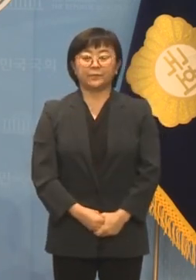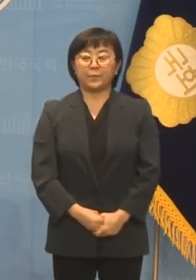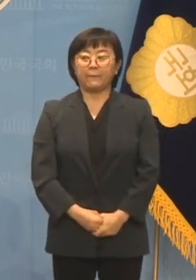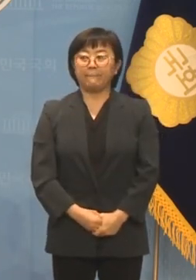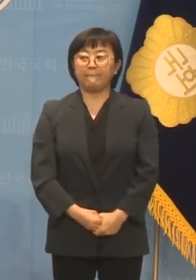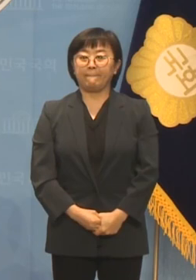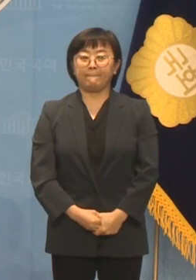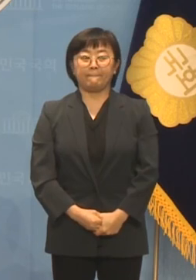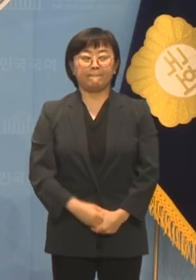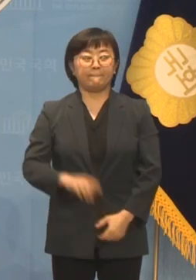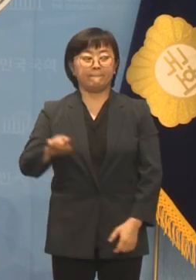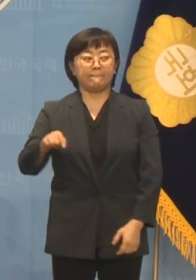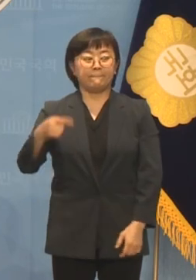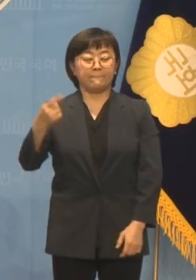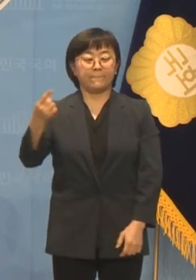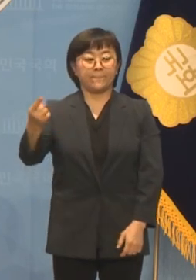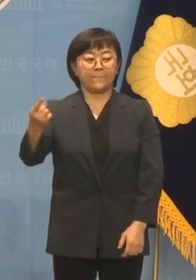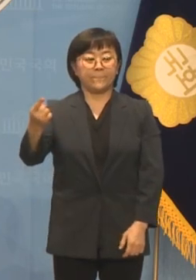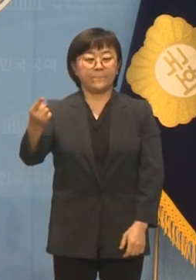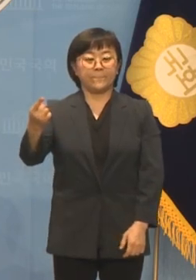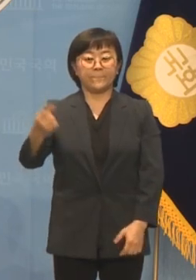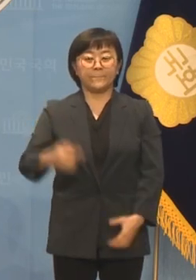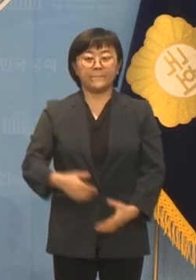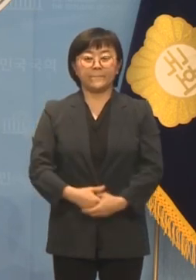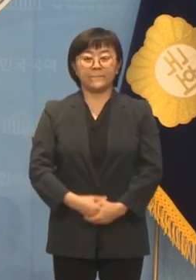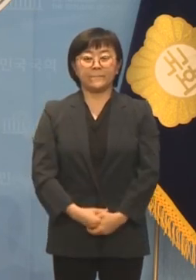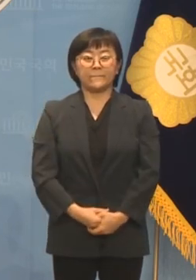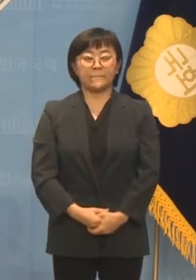다음 싱크하도록 하겠습니다.